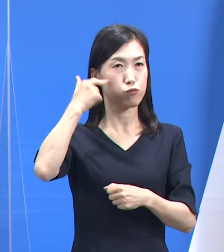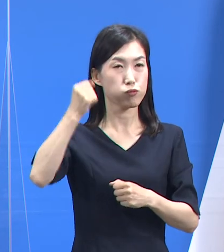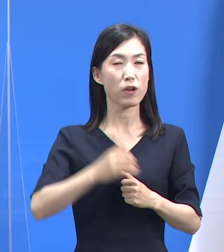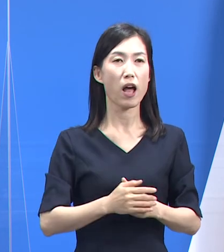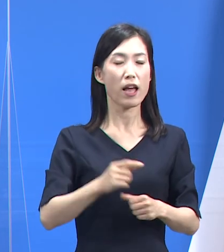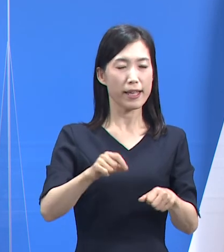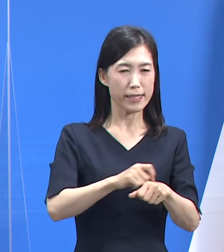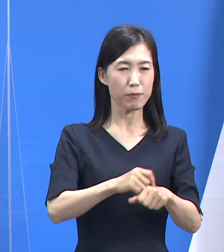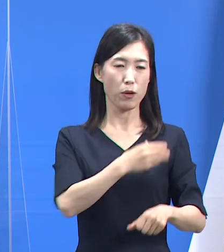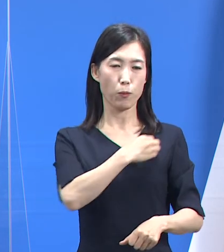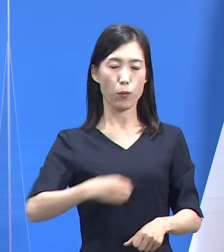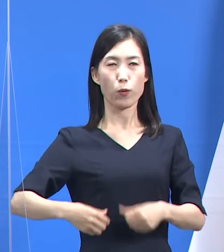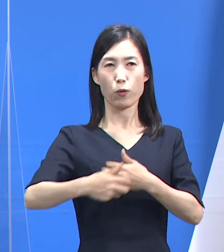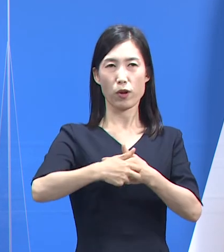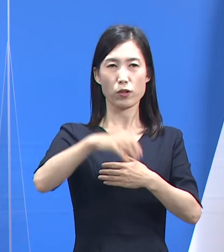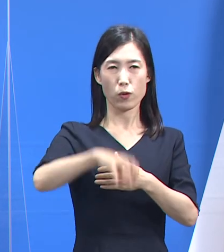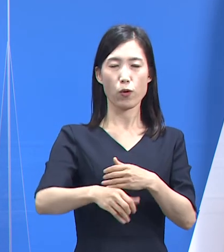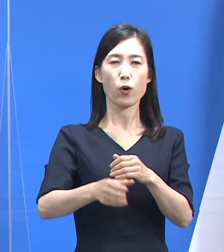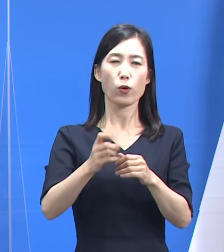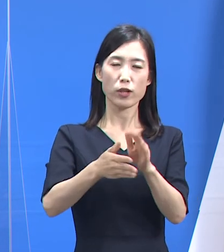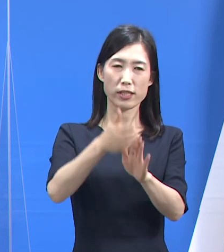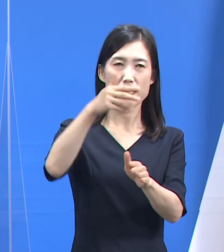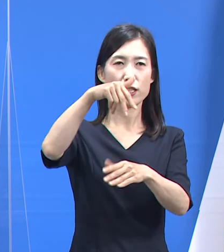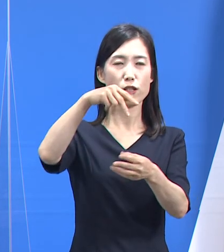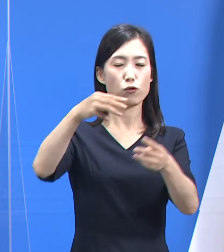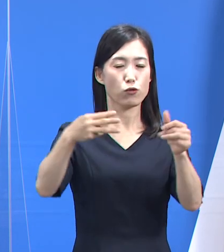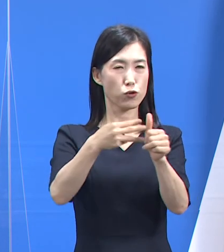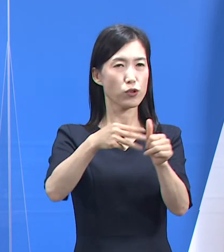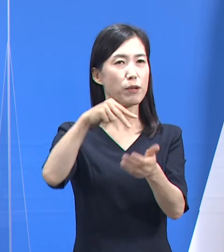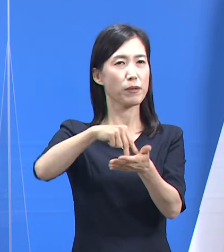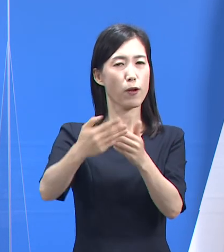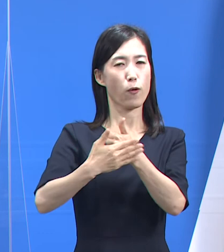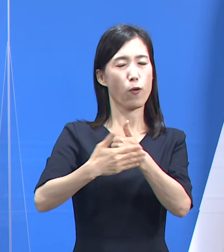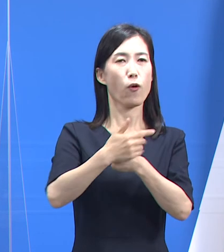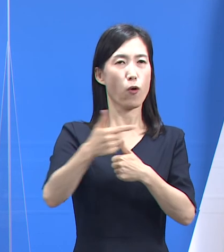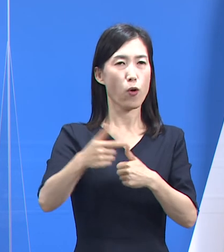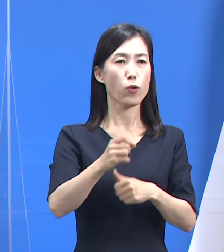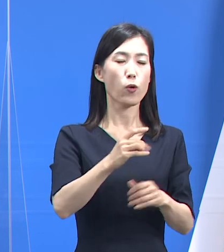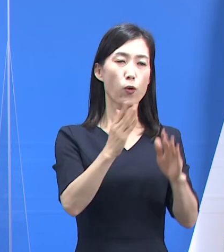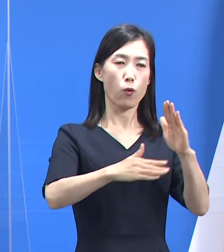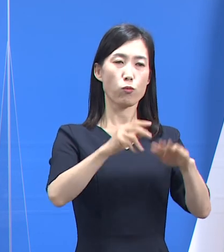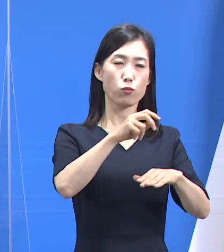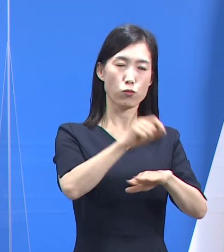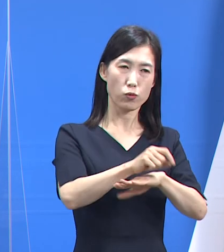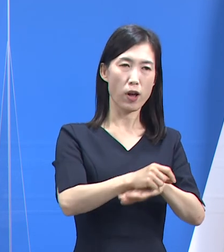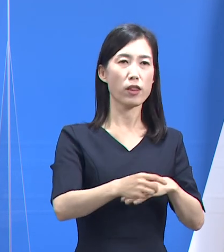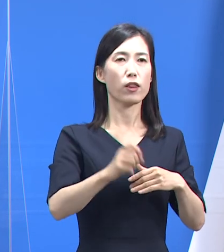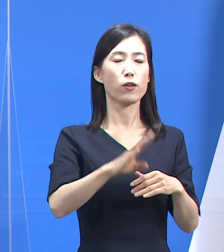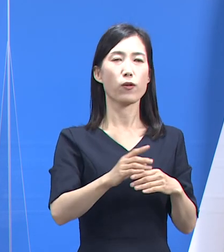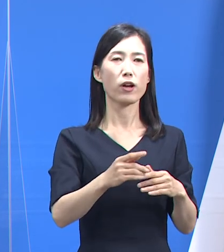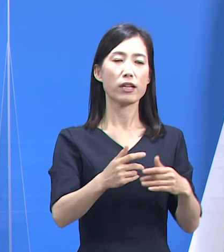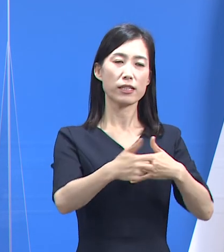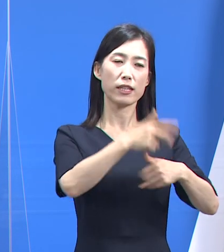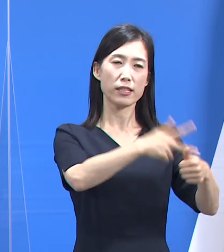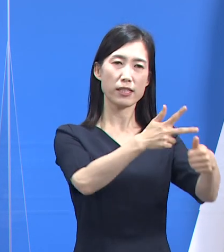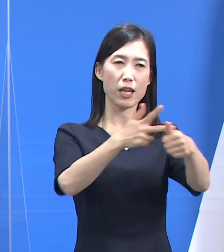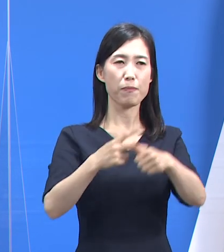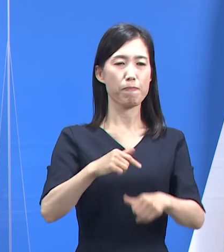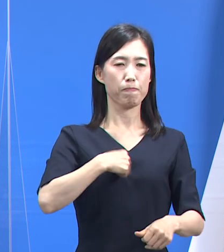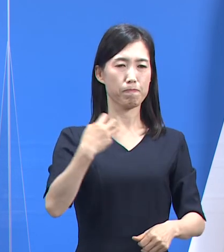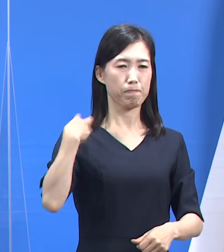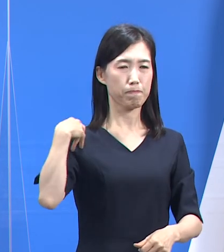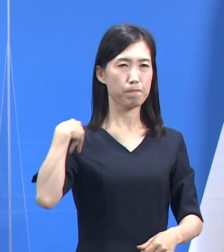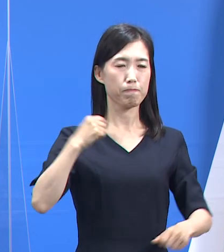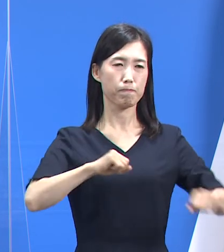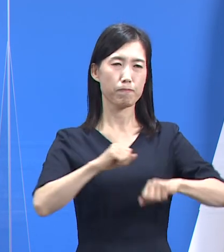시군의 역할이 컸고 공공과 민간 영역에서 주어진 역할을 다한 의료기관들의 헌신을 언급하지 않을 수 없습니다.